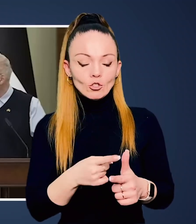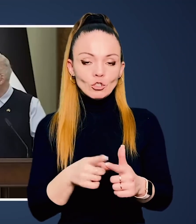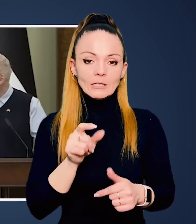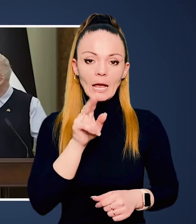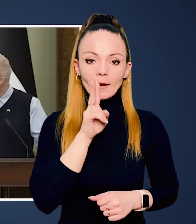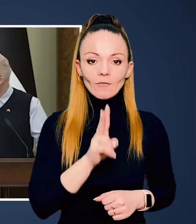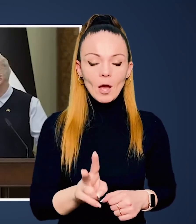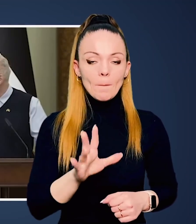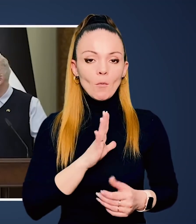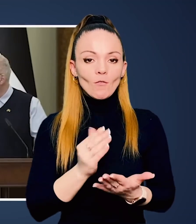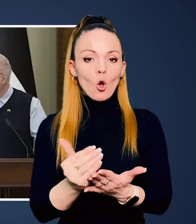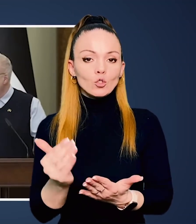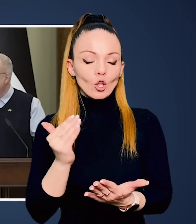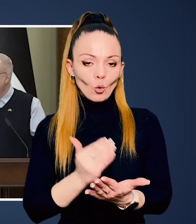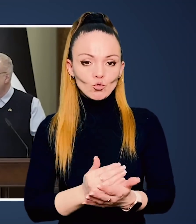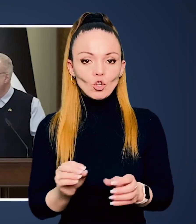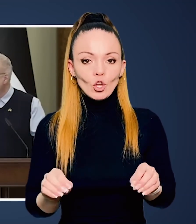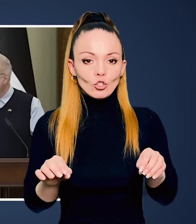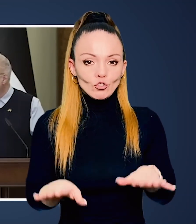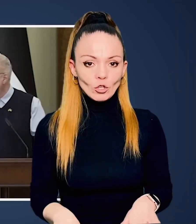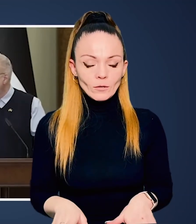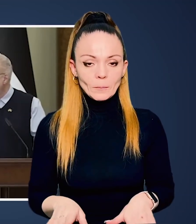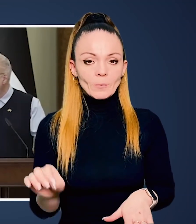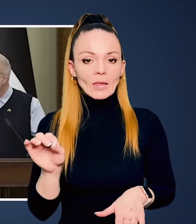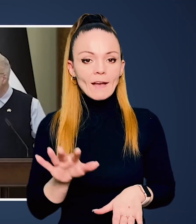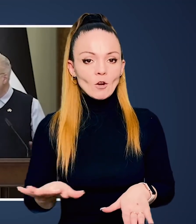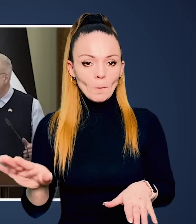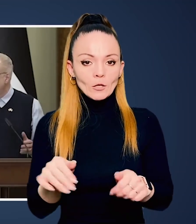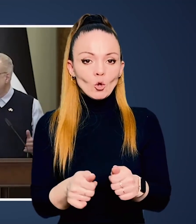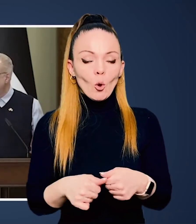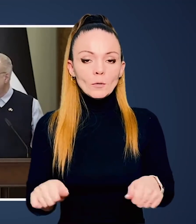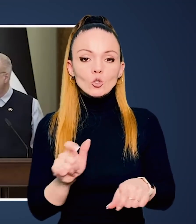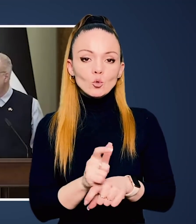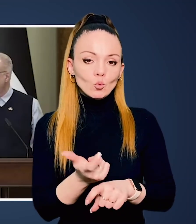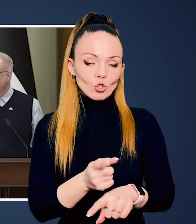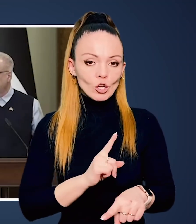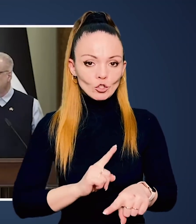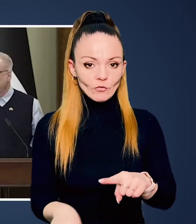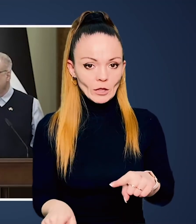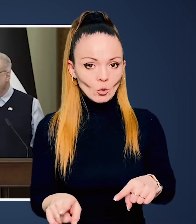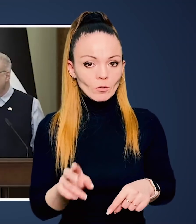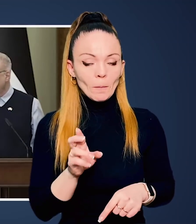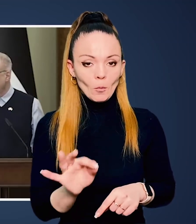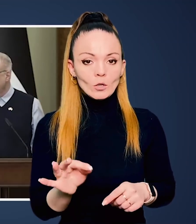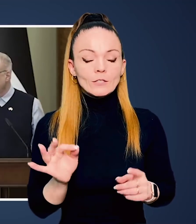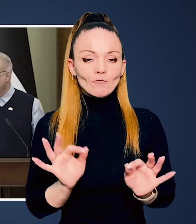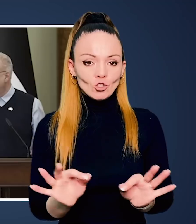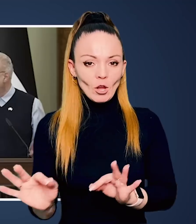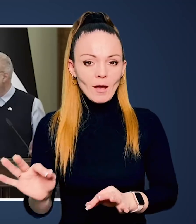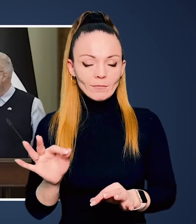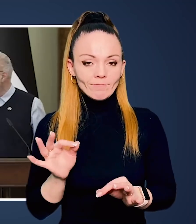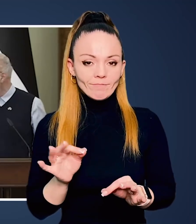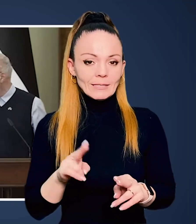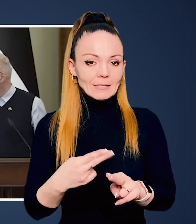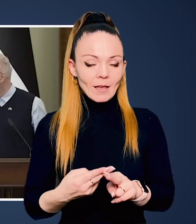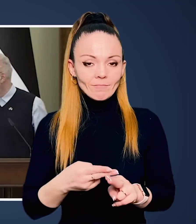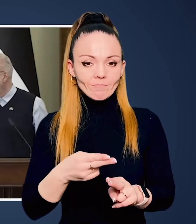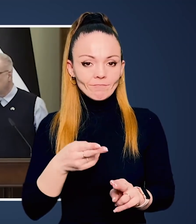щоб за місяць чи за два був остаточний рішенець в Європейській комісії дуже швидко, бо,